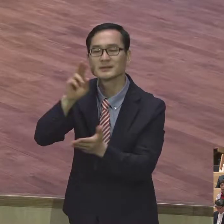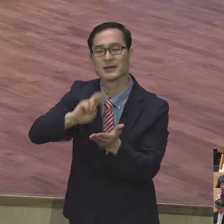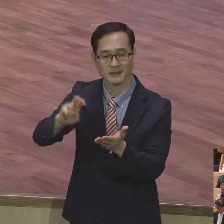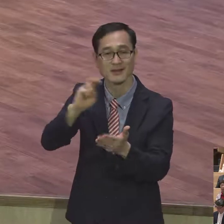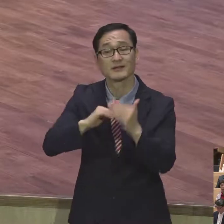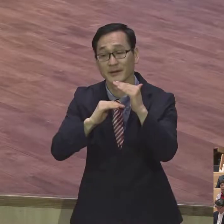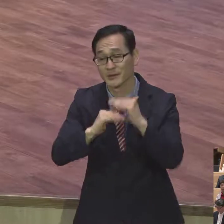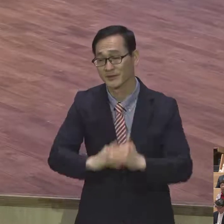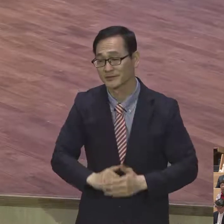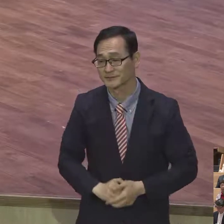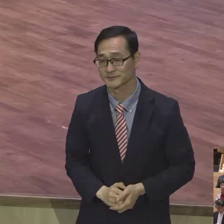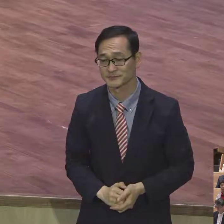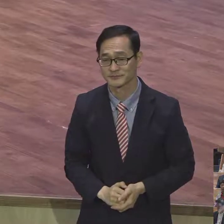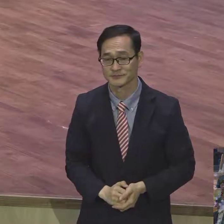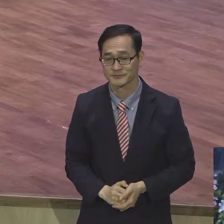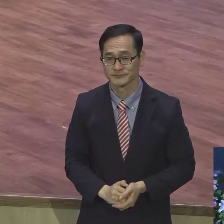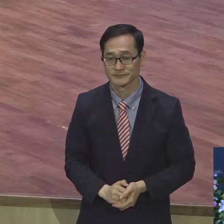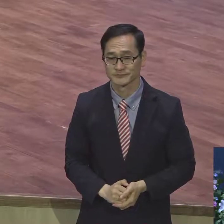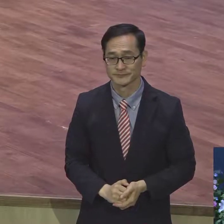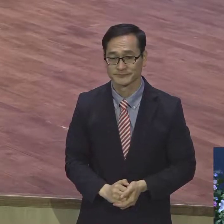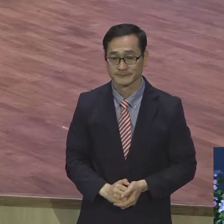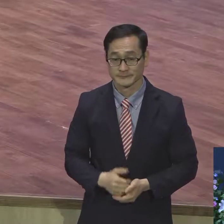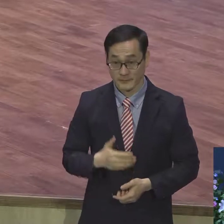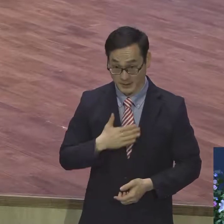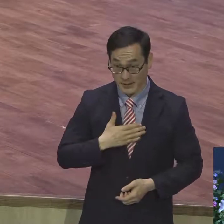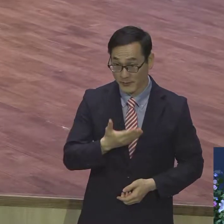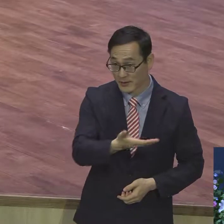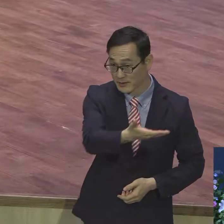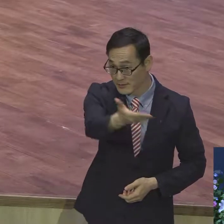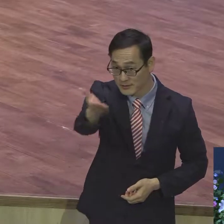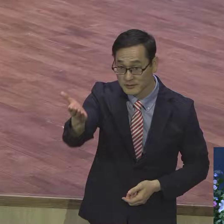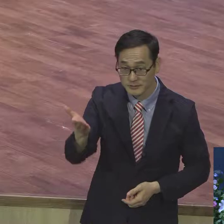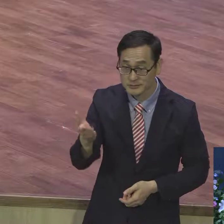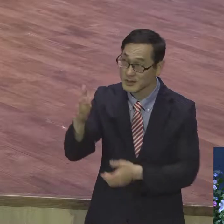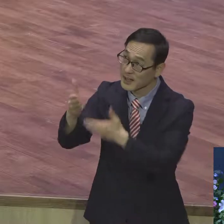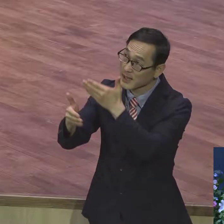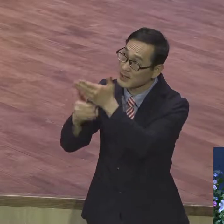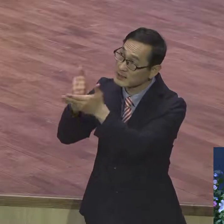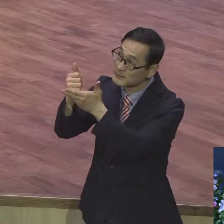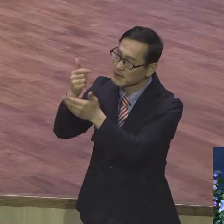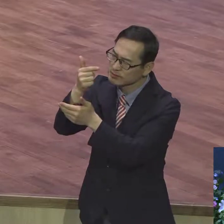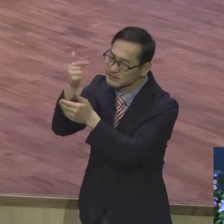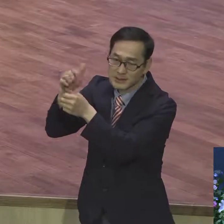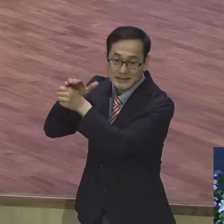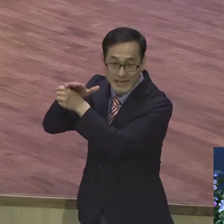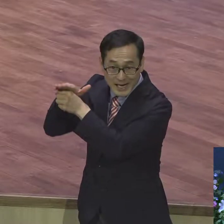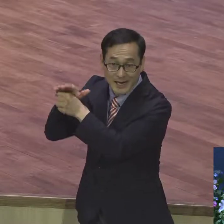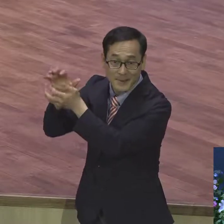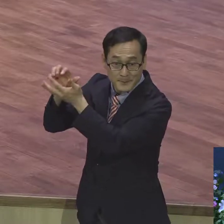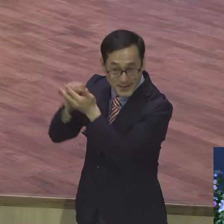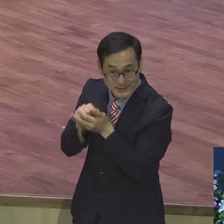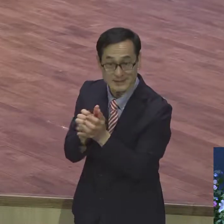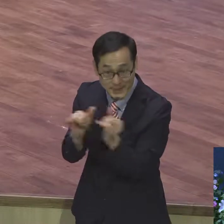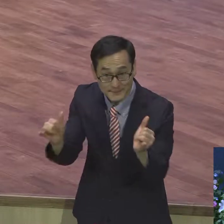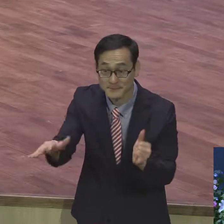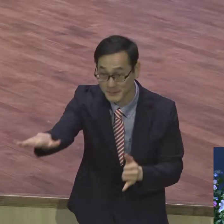저와 여러분은 이런 하나님의 놀라운 사랑을 받은 존재인 줄 믿으시기 바랍니다. 그래서 오늘